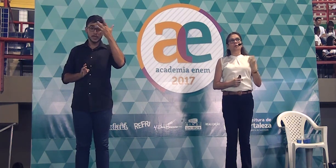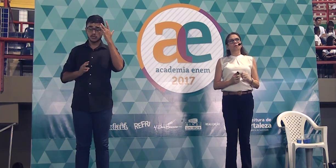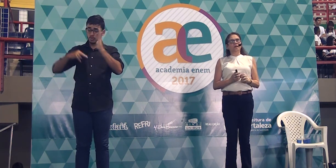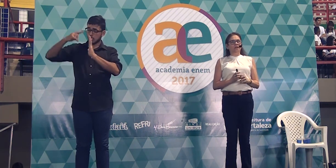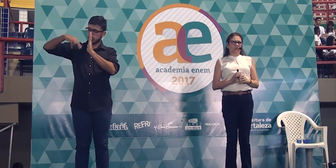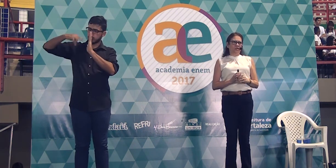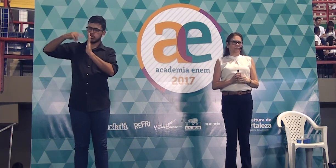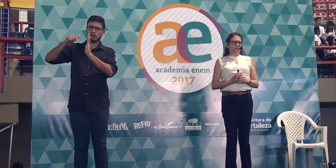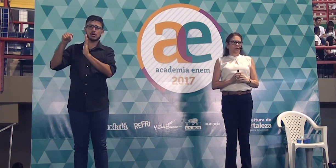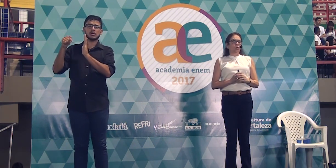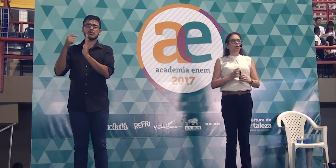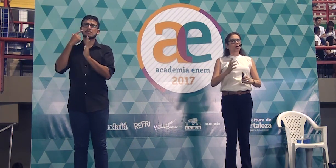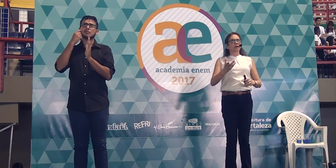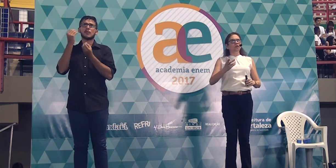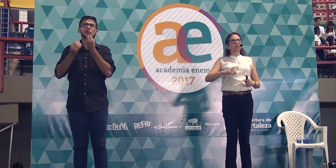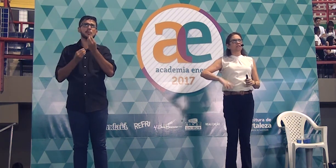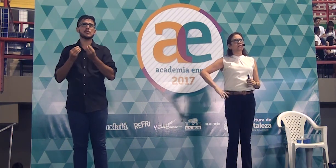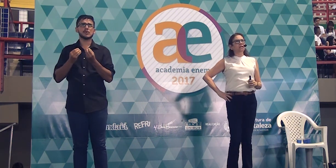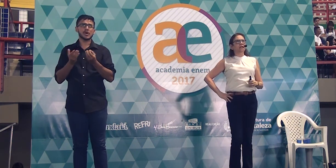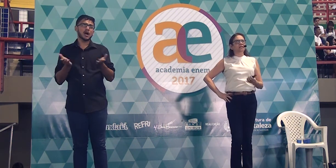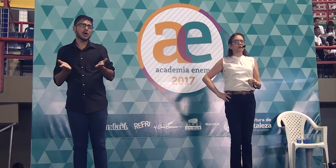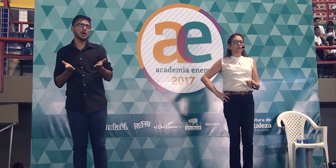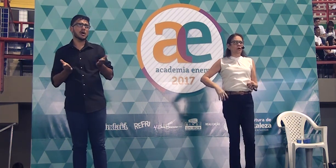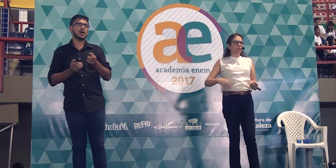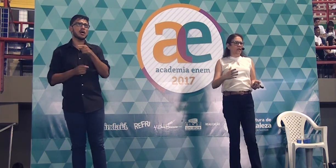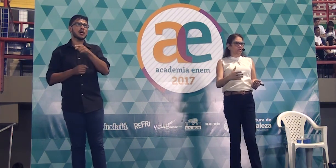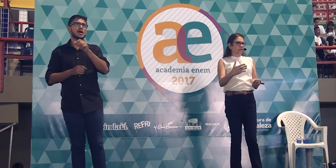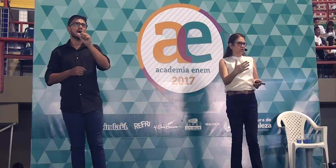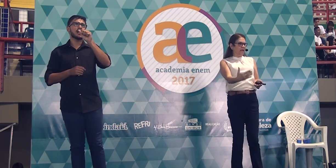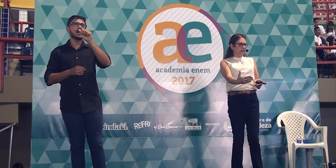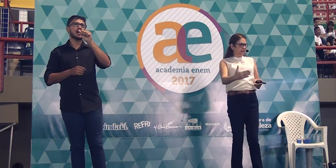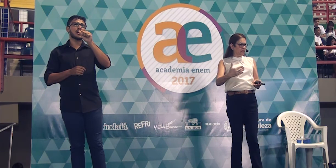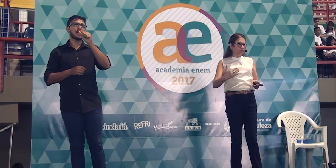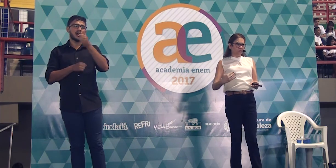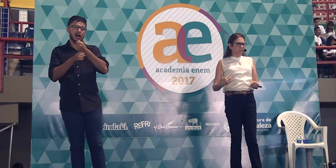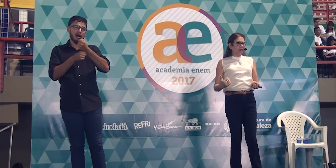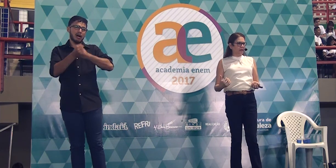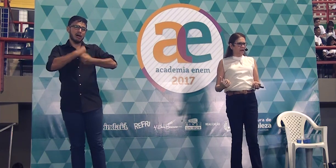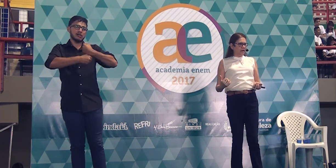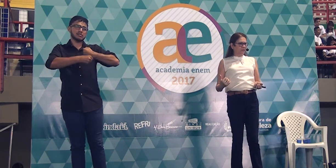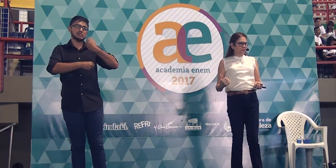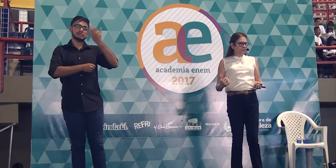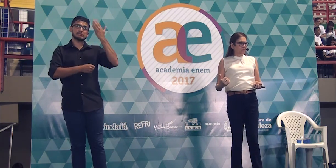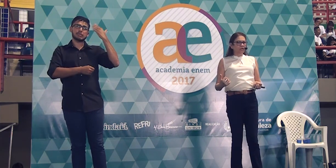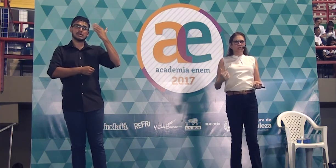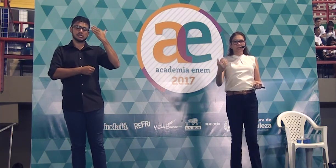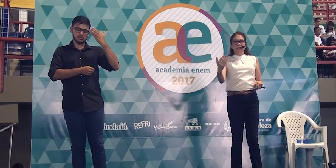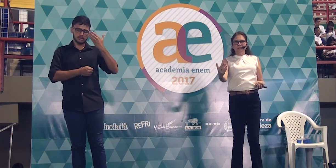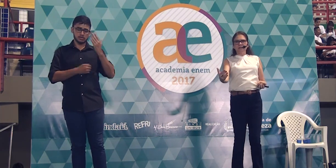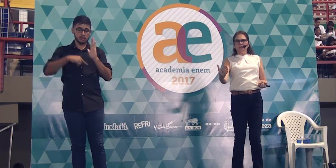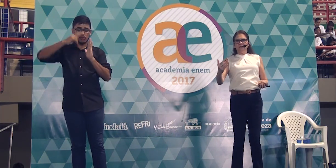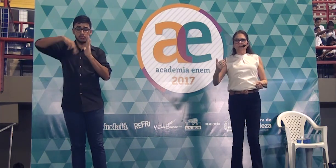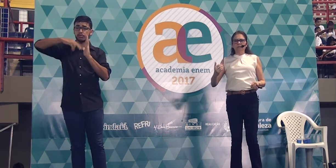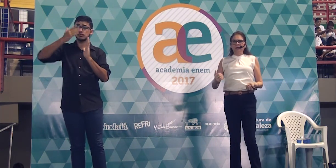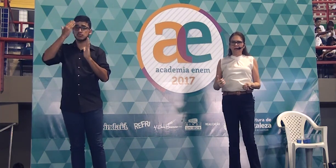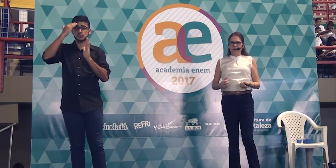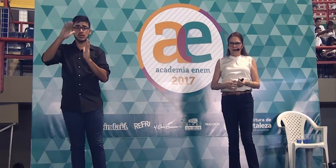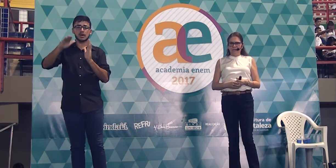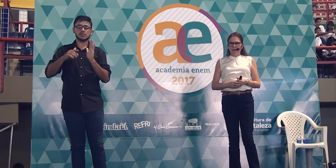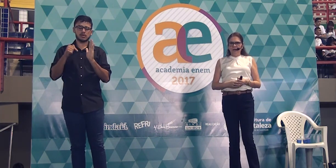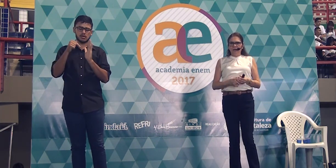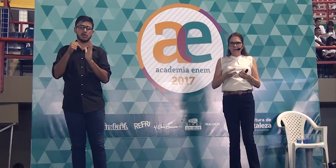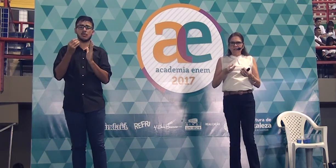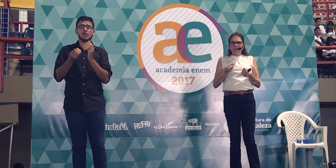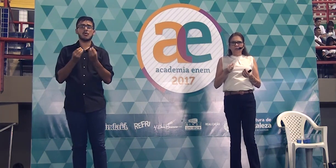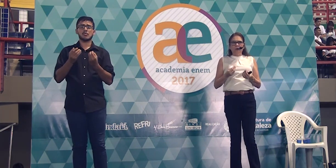o atualmente. O corretor diz, sim, esse atualmente é de 10 anos para cá, de 3 anos para